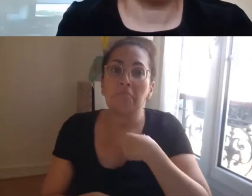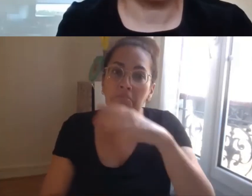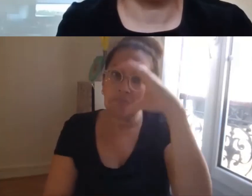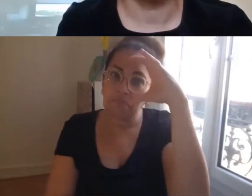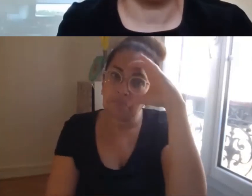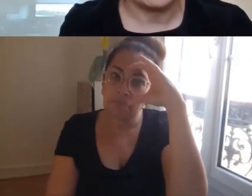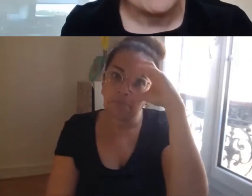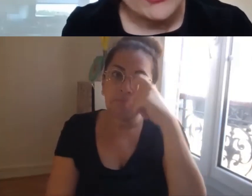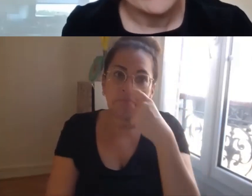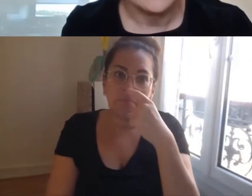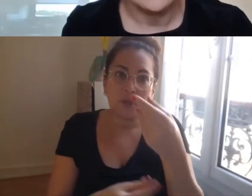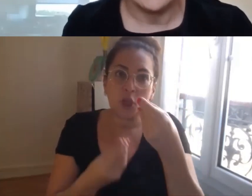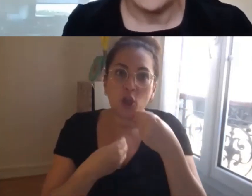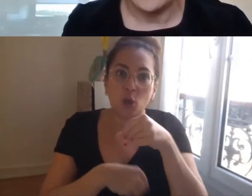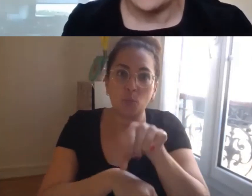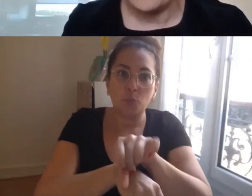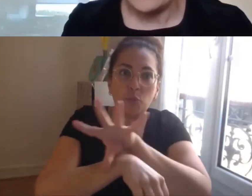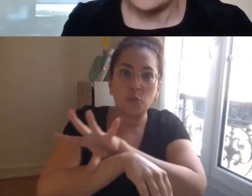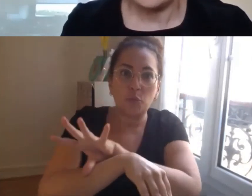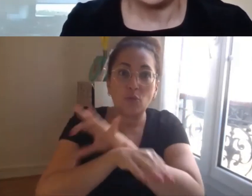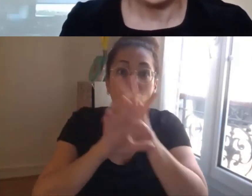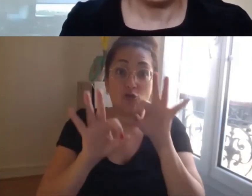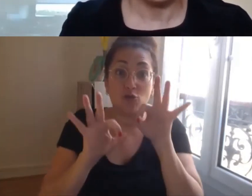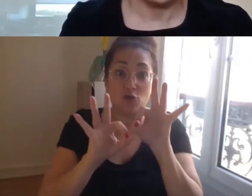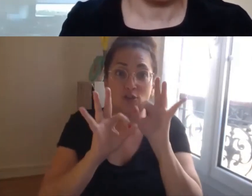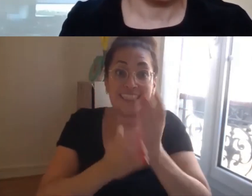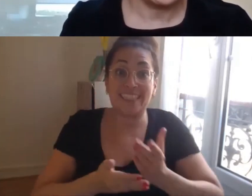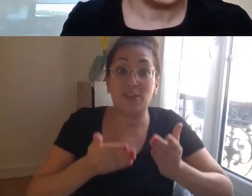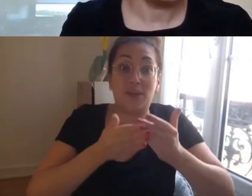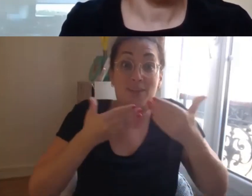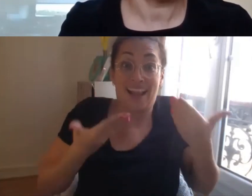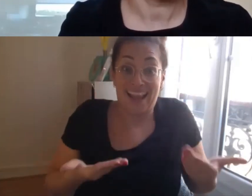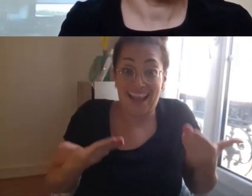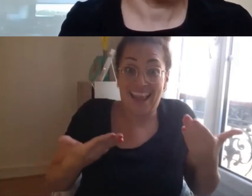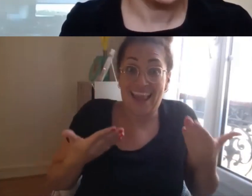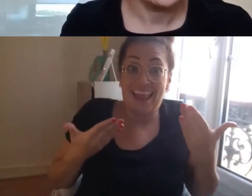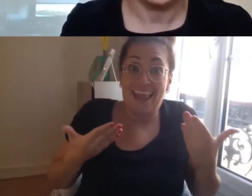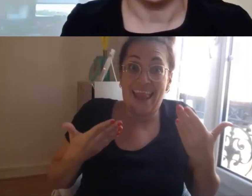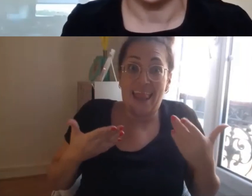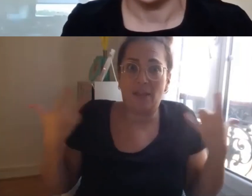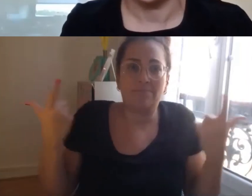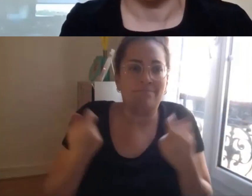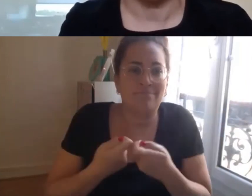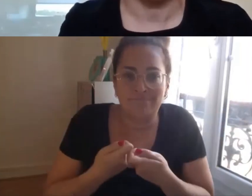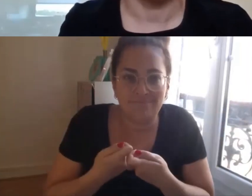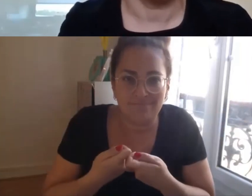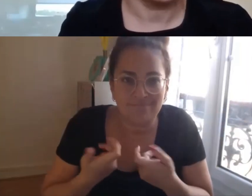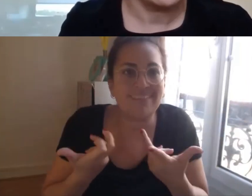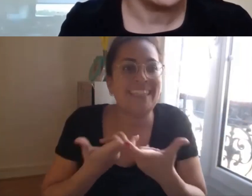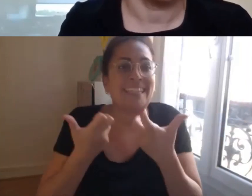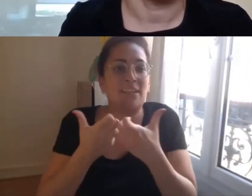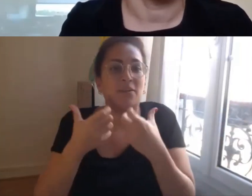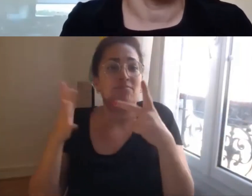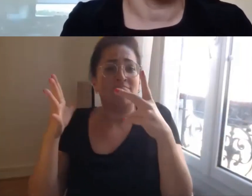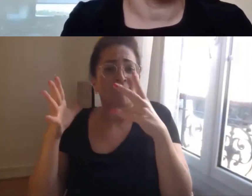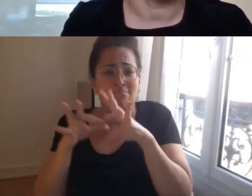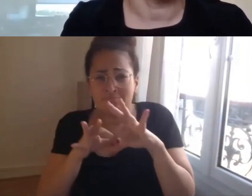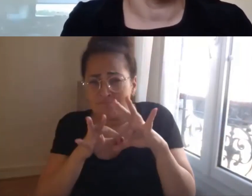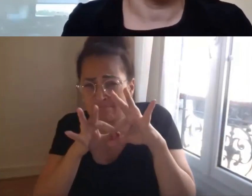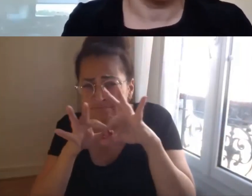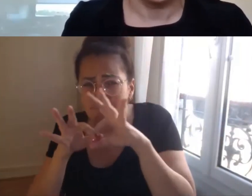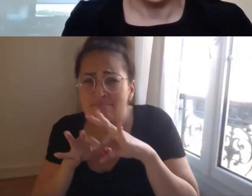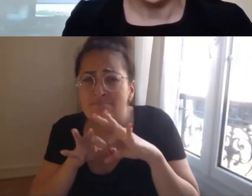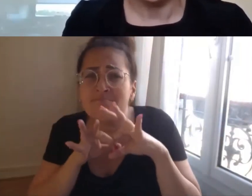assez passionnant par rapport au contexte actuel c'est vrai que évoquer la fraternité évoquer l'autre évoquer l'aide l'appui d